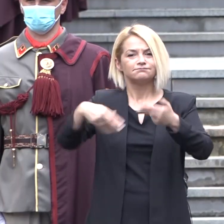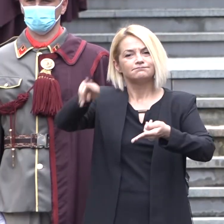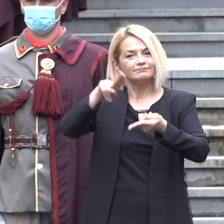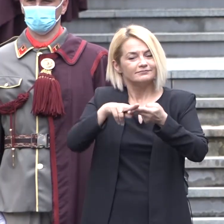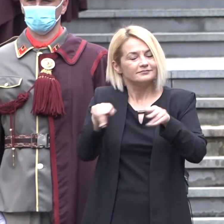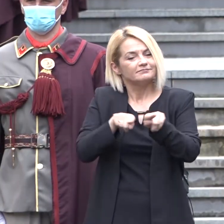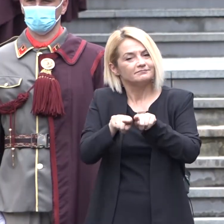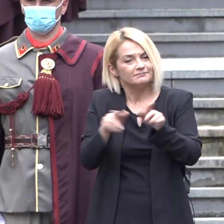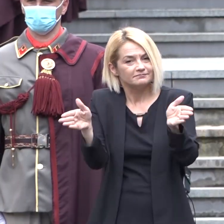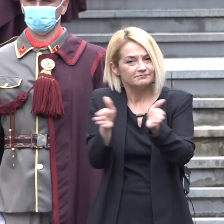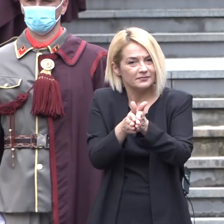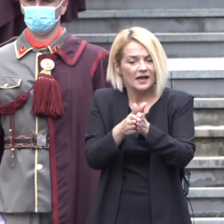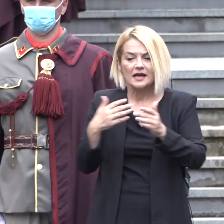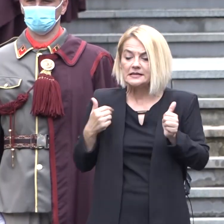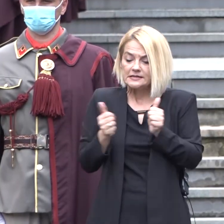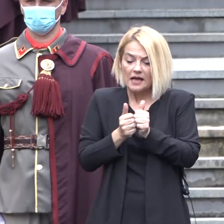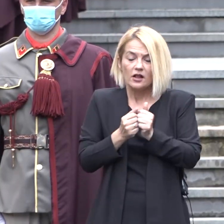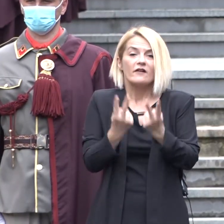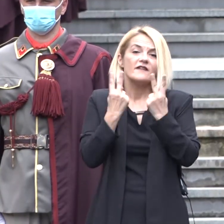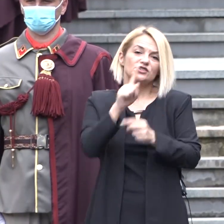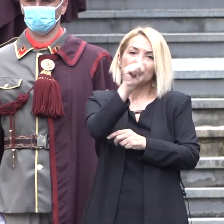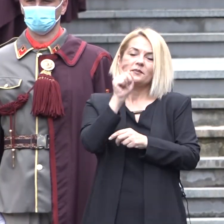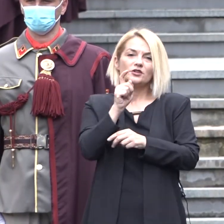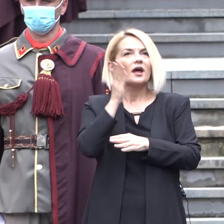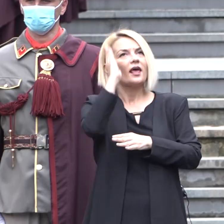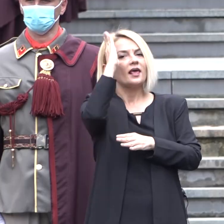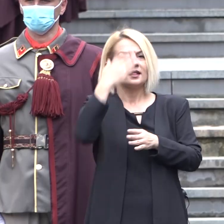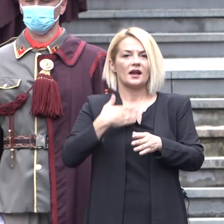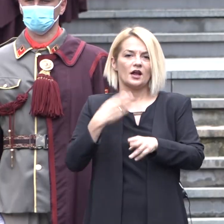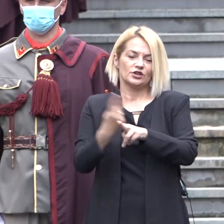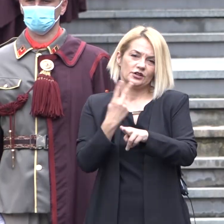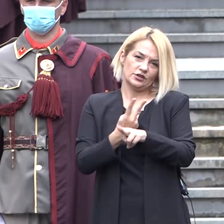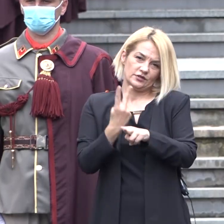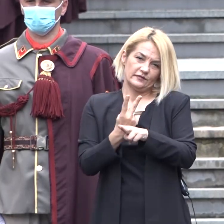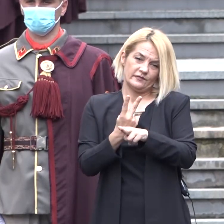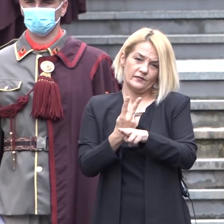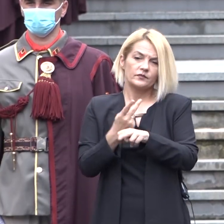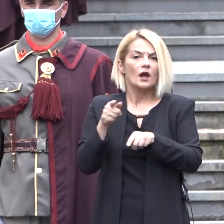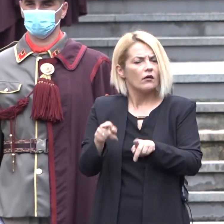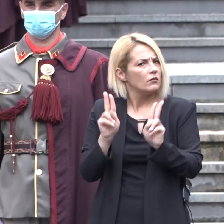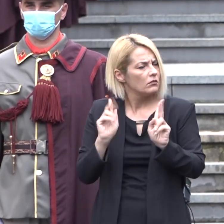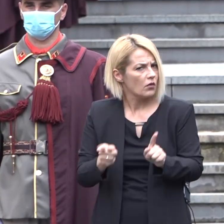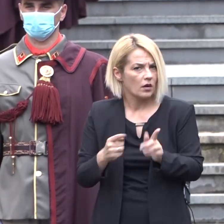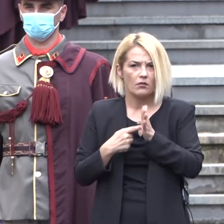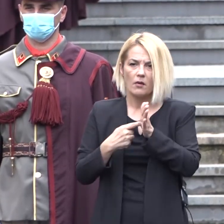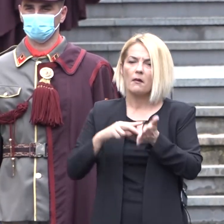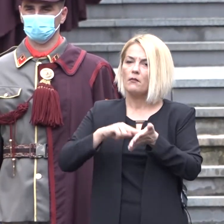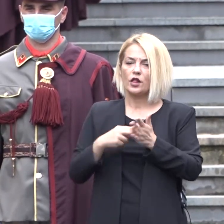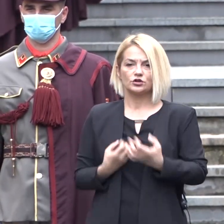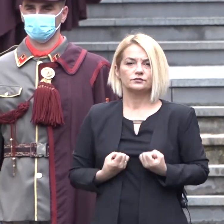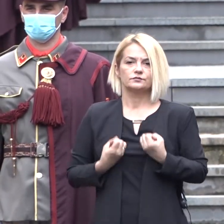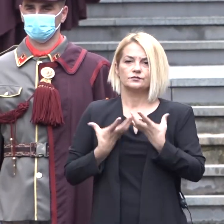единство околу најважните прашања за Еднината на Р. Северна Македонија. Ова е необходно за да покажеме политичка зрелост,